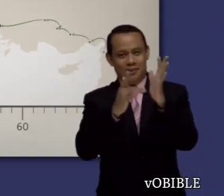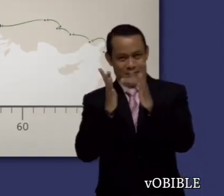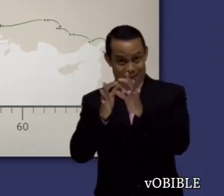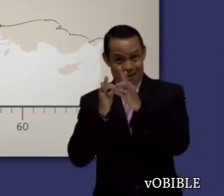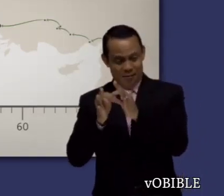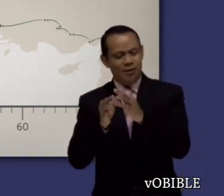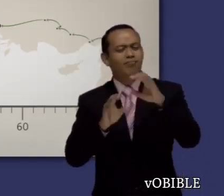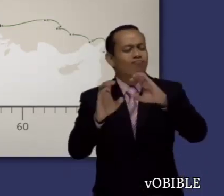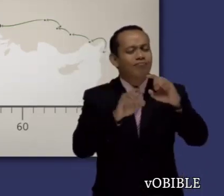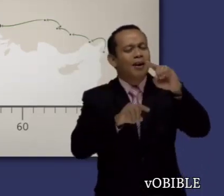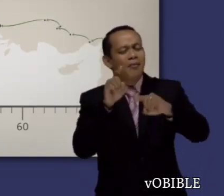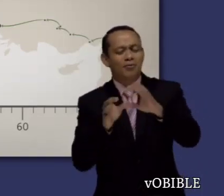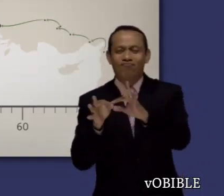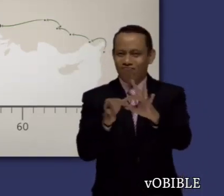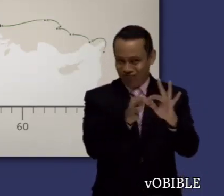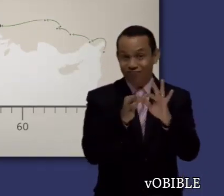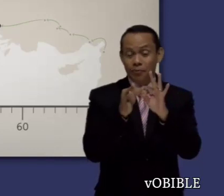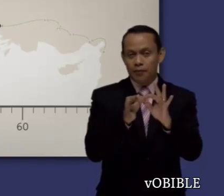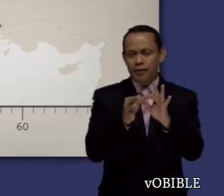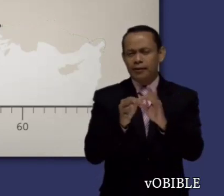hizo muy amigo de los cristianos efesios.